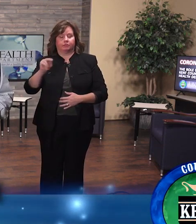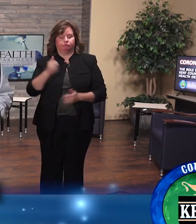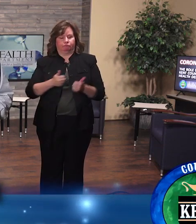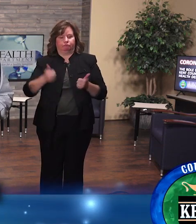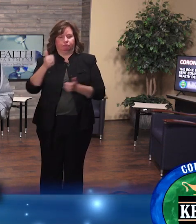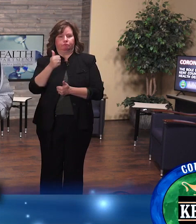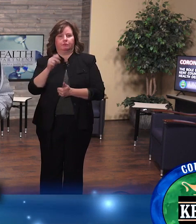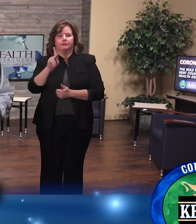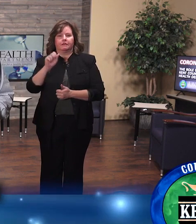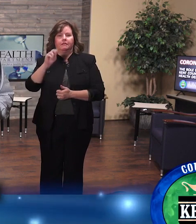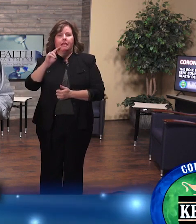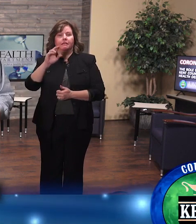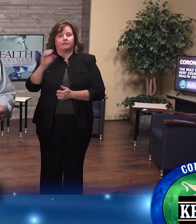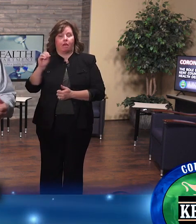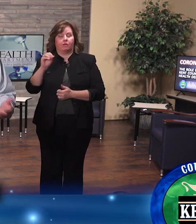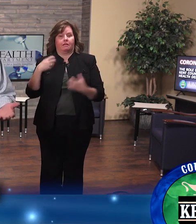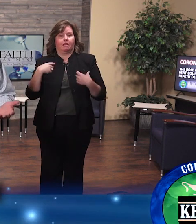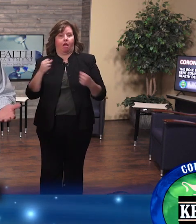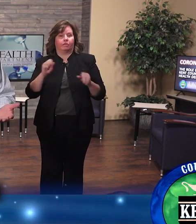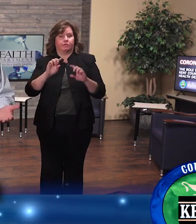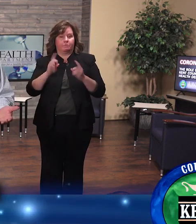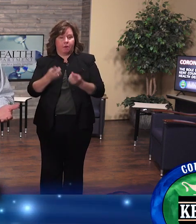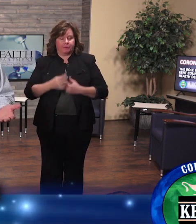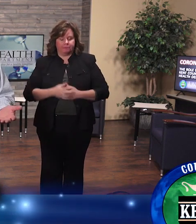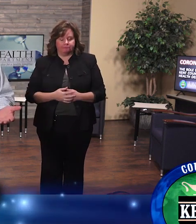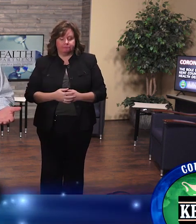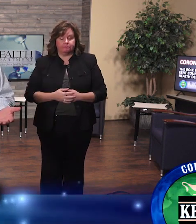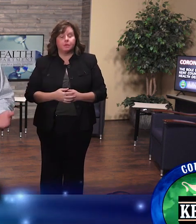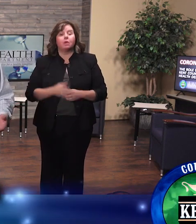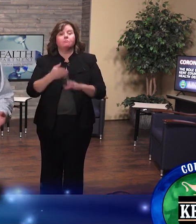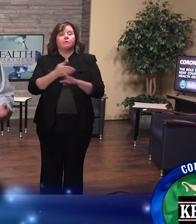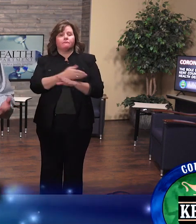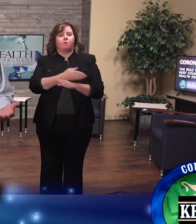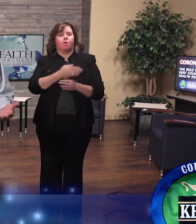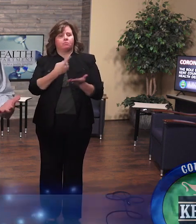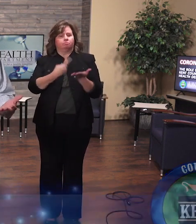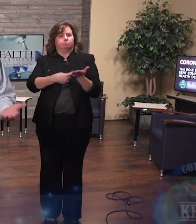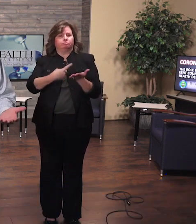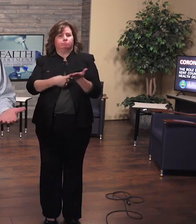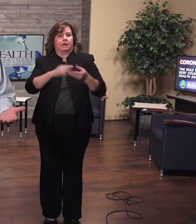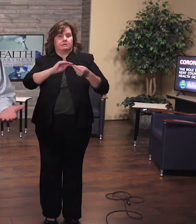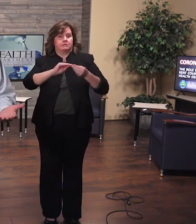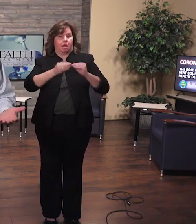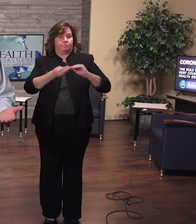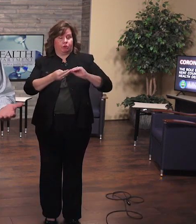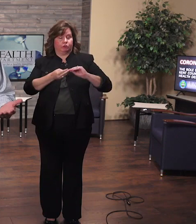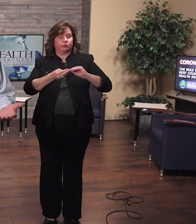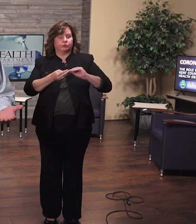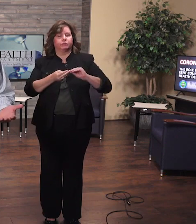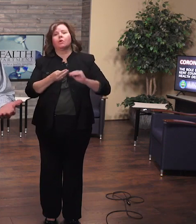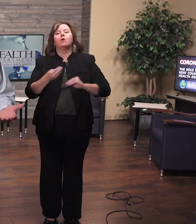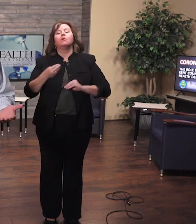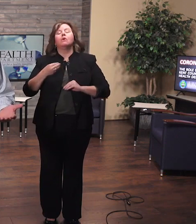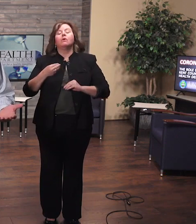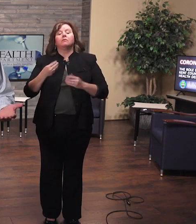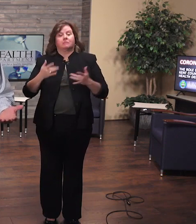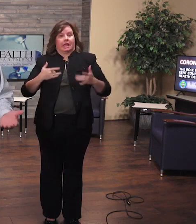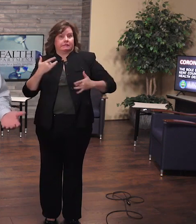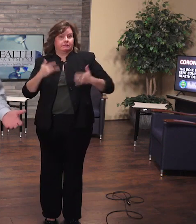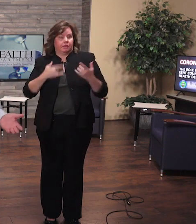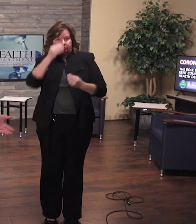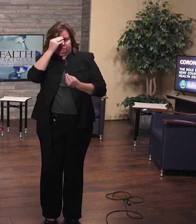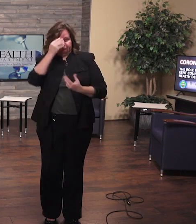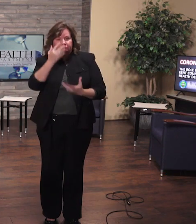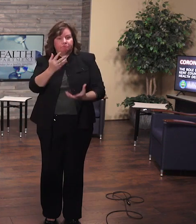Antes de decirles los últimos números de COVID-19 de hoy, tengo algunas noticias interesantes que me gustaría compartir con